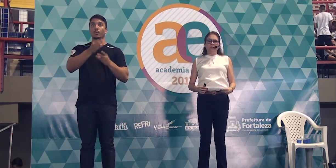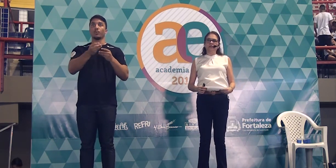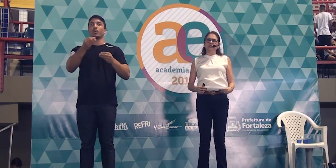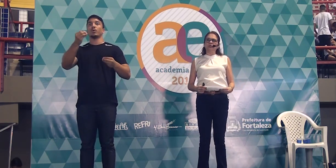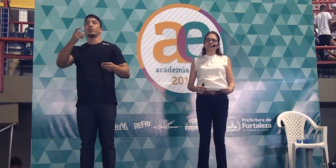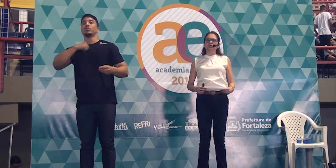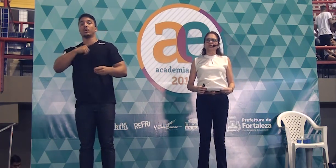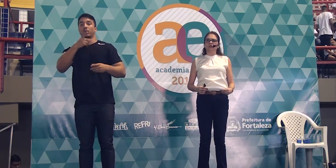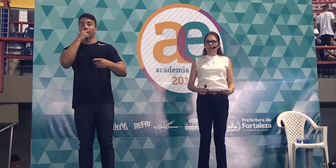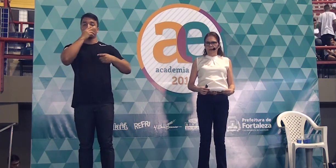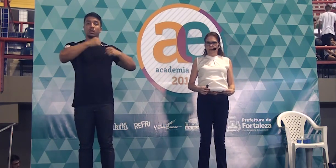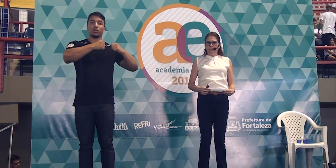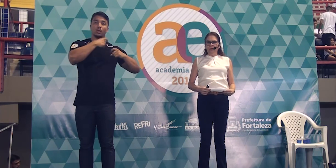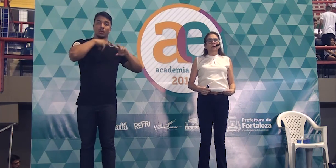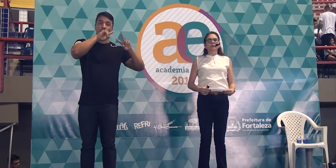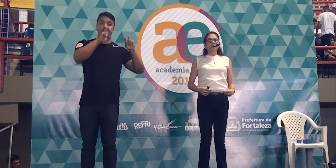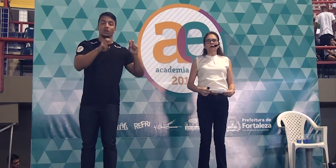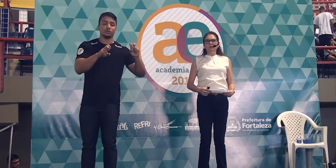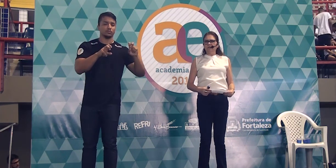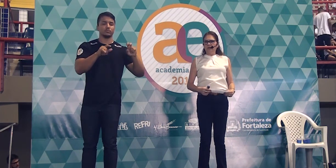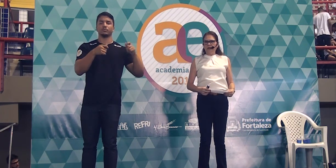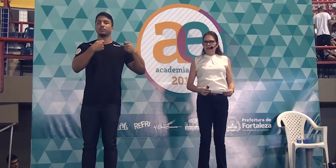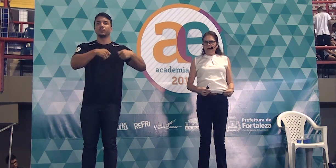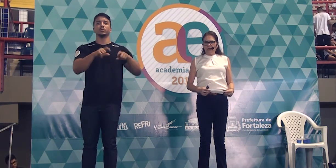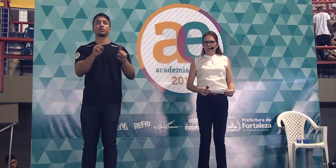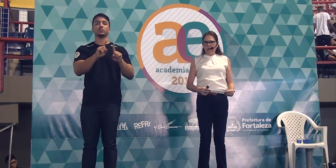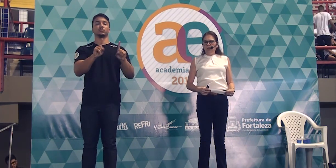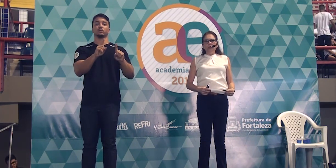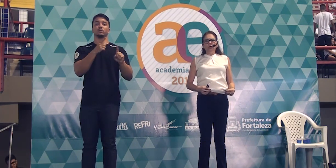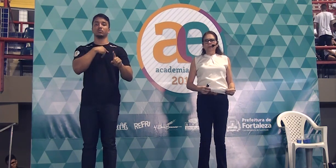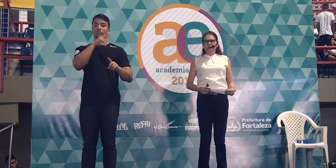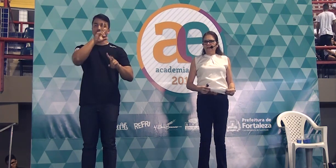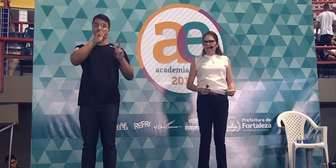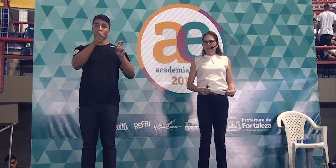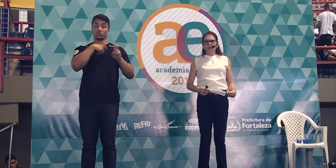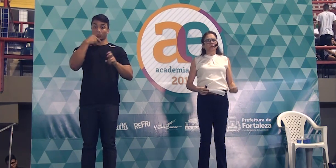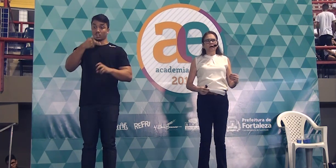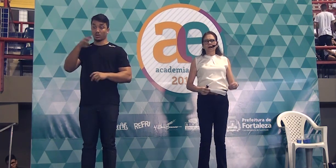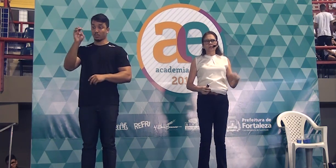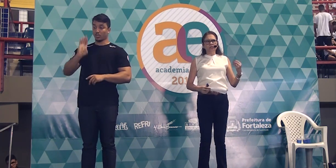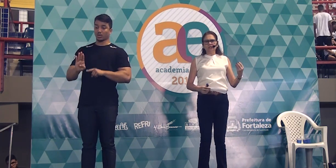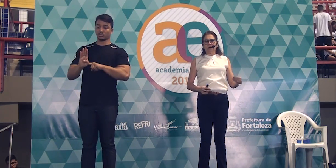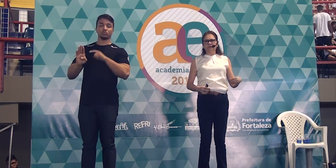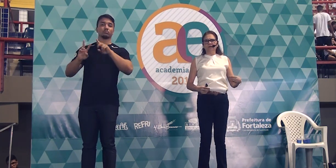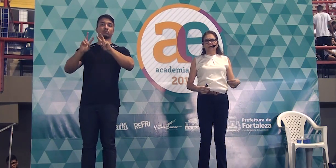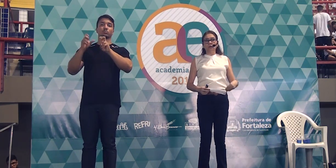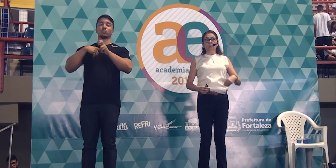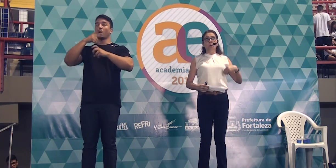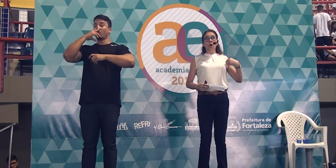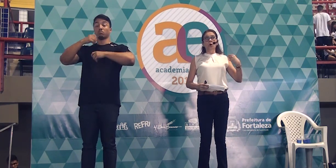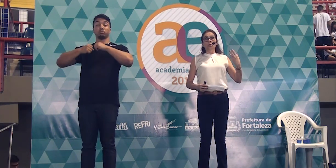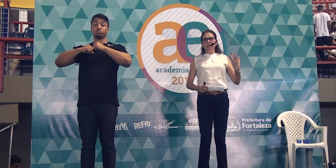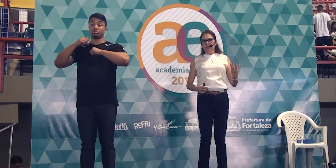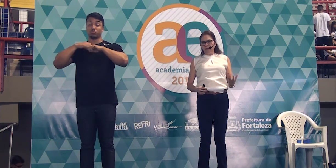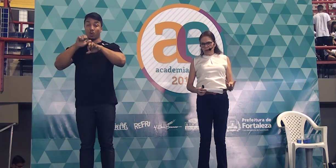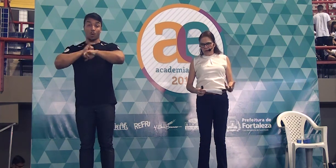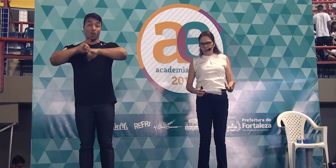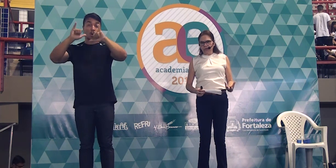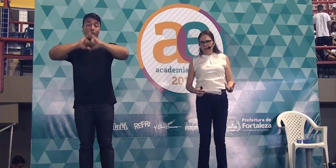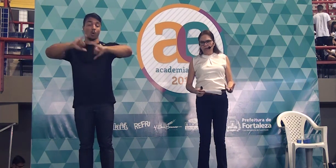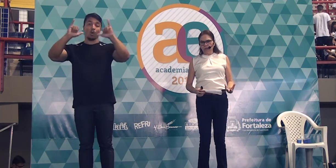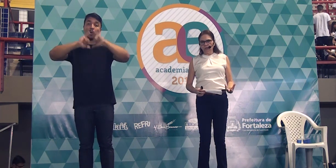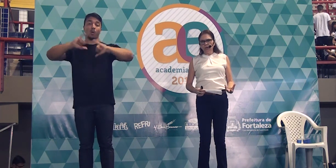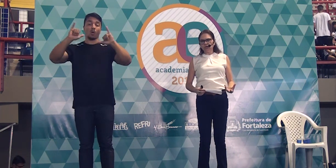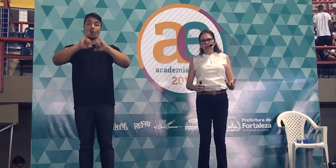muito se tem discutido sobre. Não é verdade. No Brasil, não está havendo muita